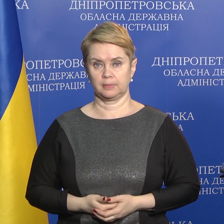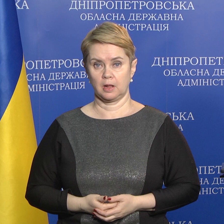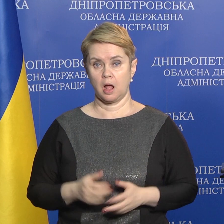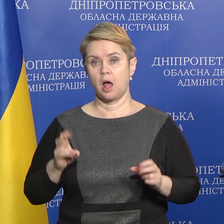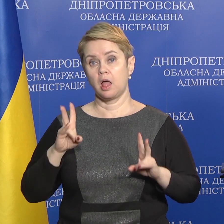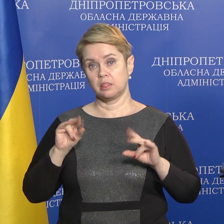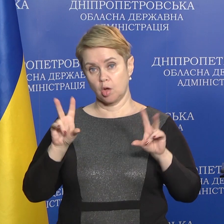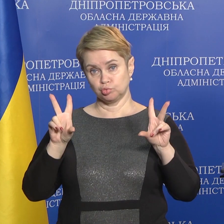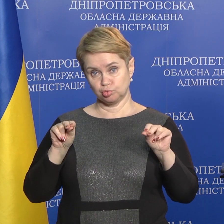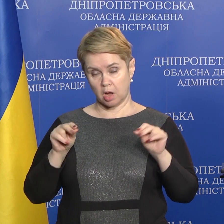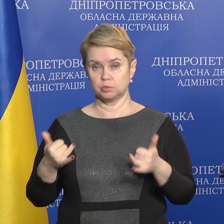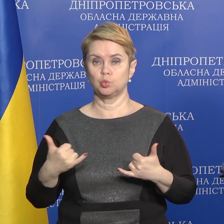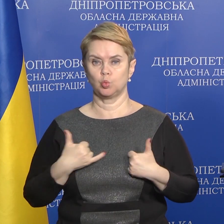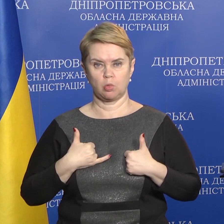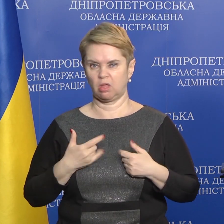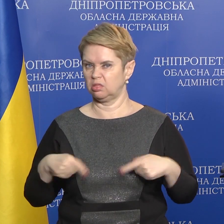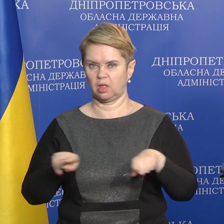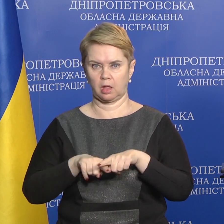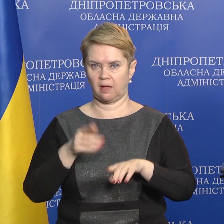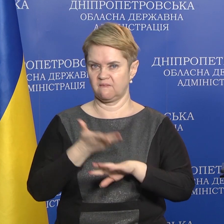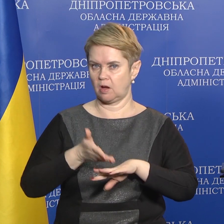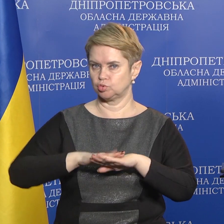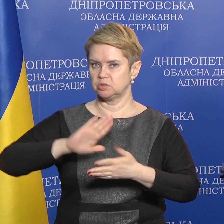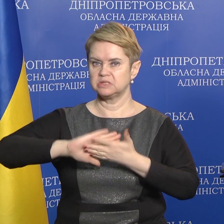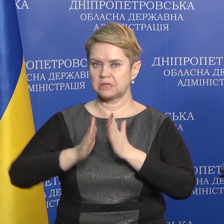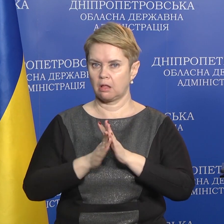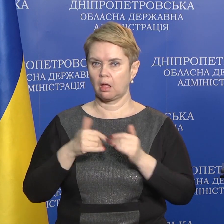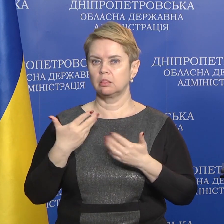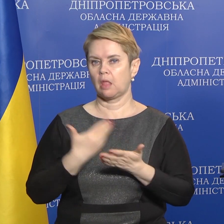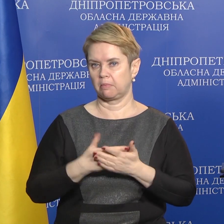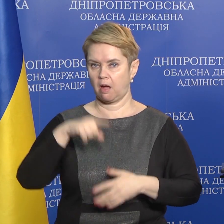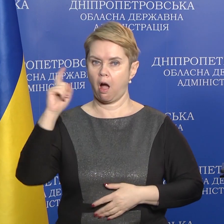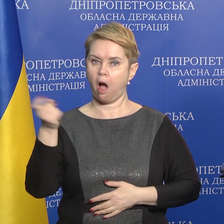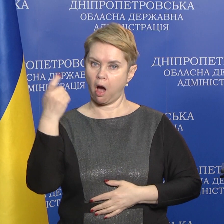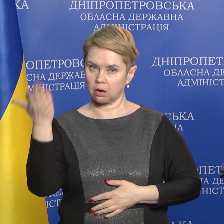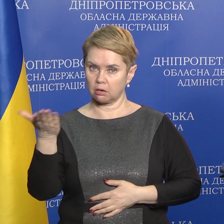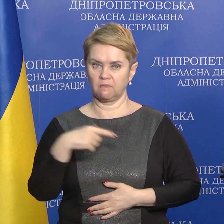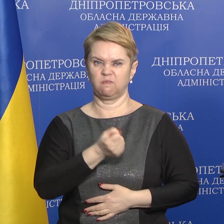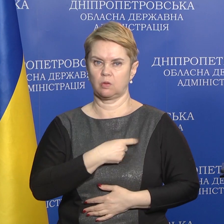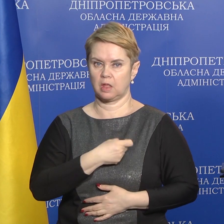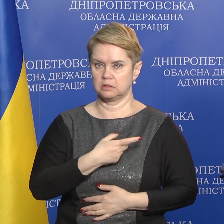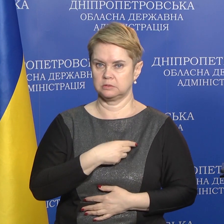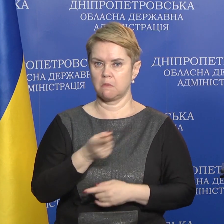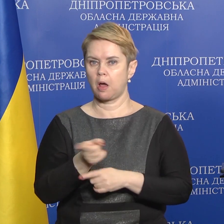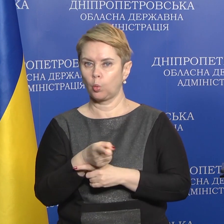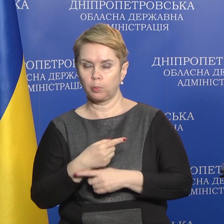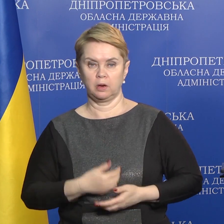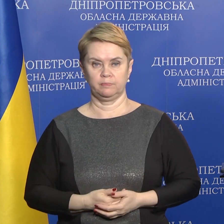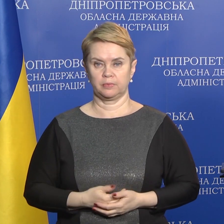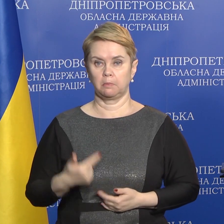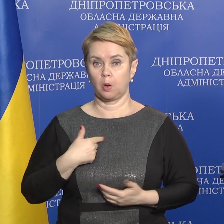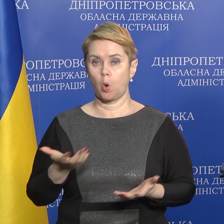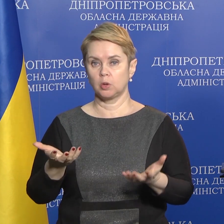На щастя, у нас не такий важкий стан, як, наприклад, в Харкові, в Одесі, в Маріуполі.